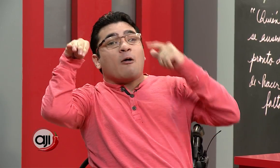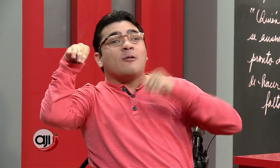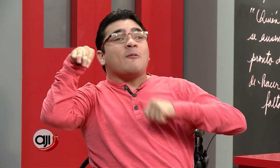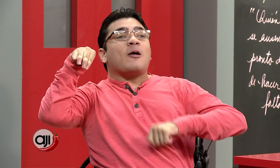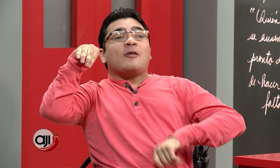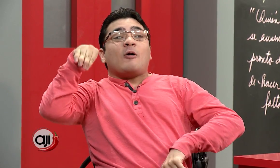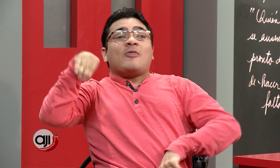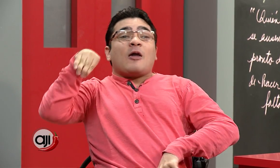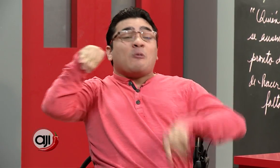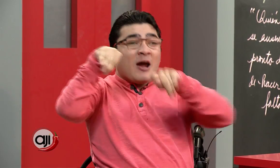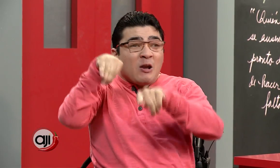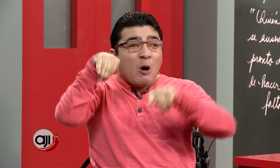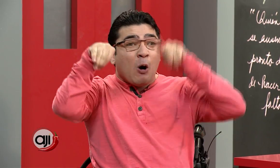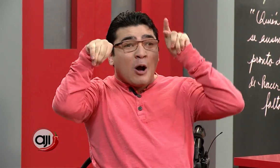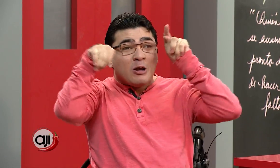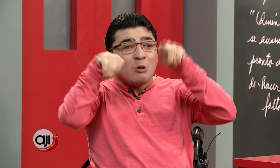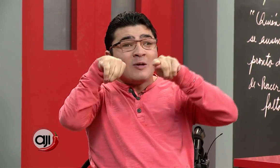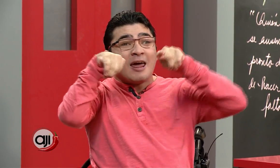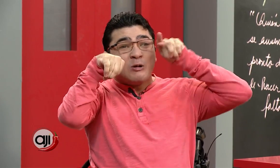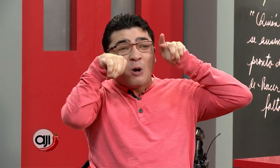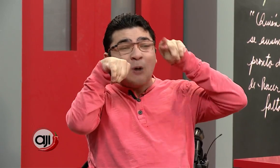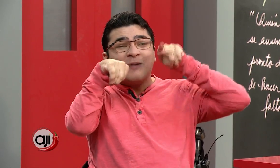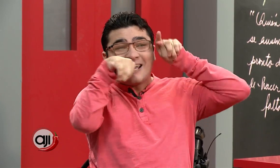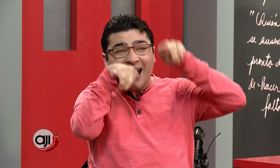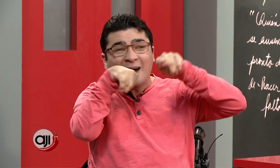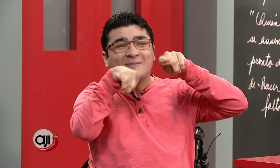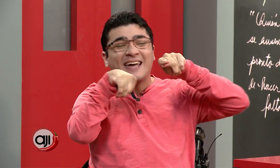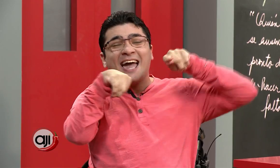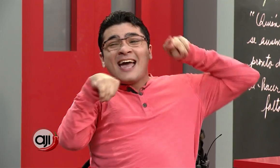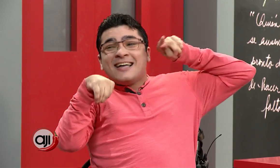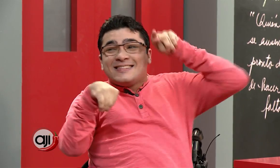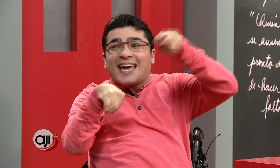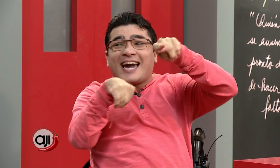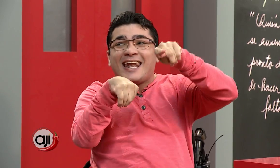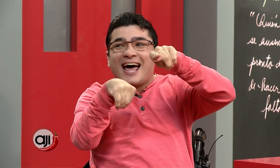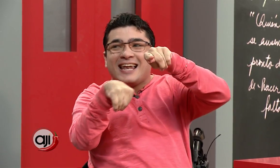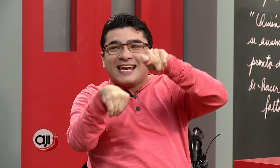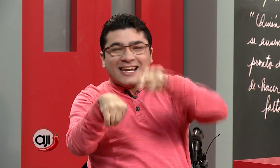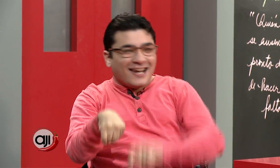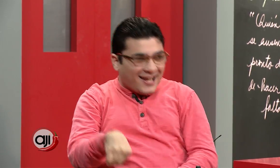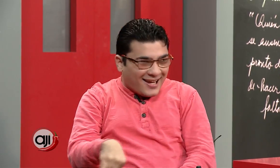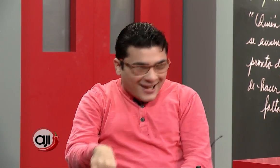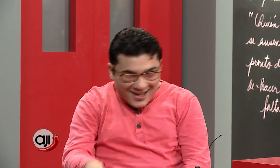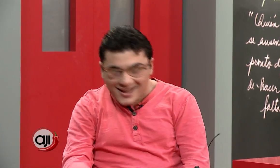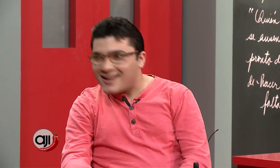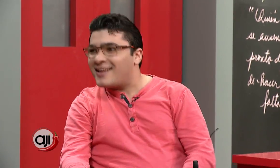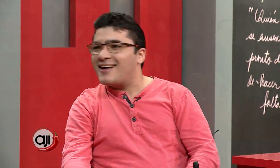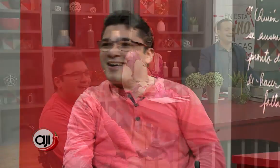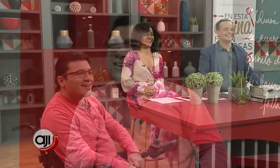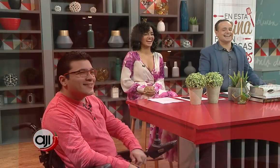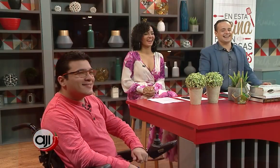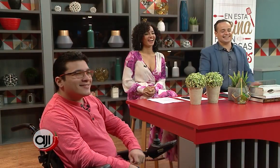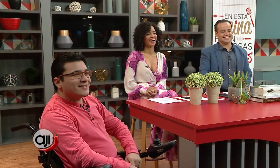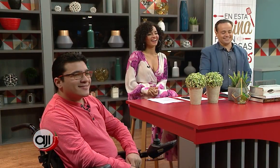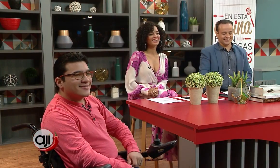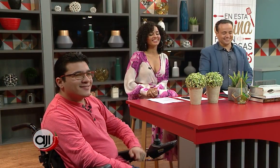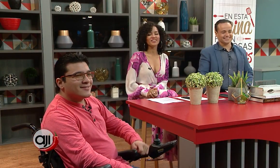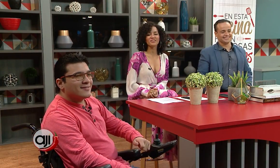volvemos que todo va estar bueno. Hoy lunes no me cambie de canal. Ay, ay. Adiós. Adiós.